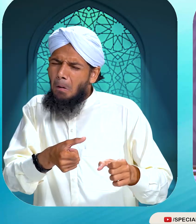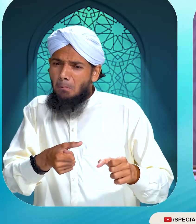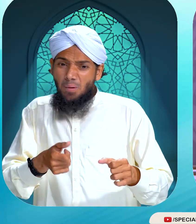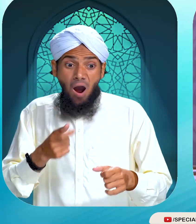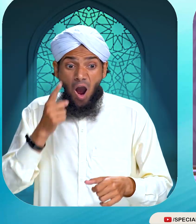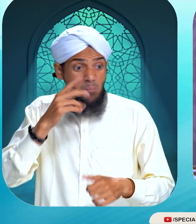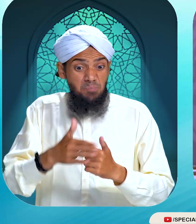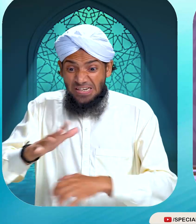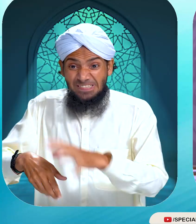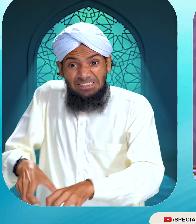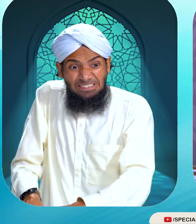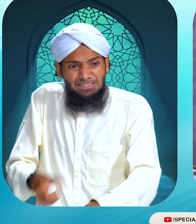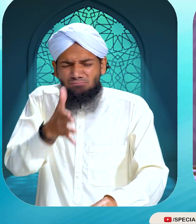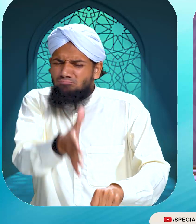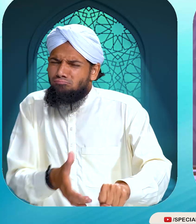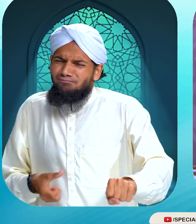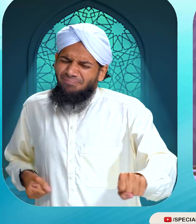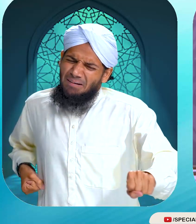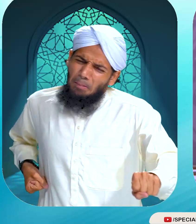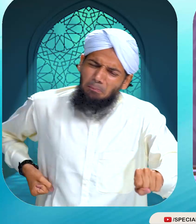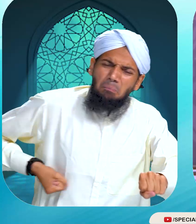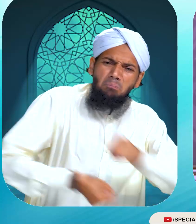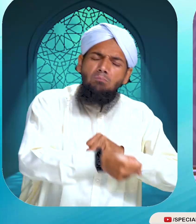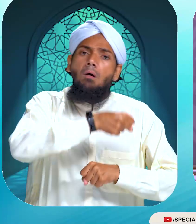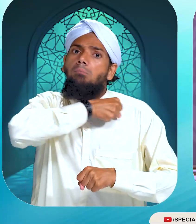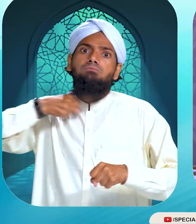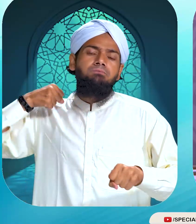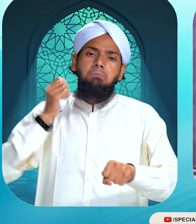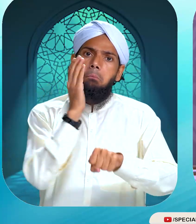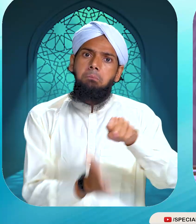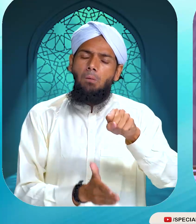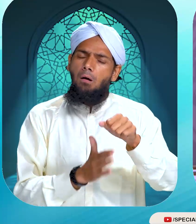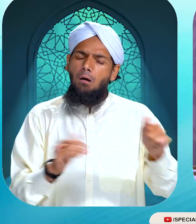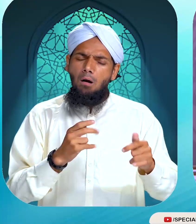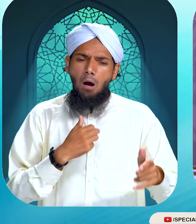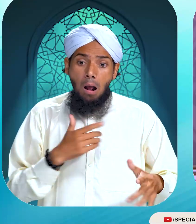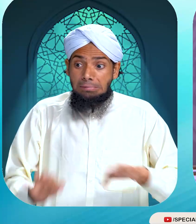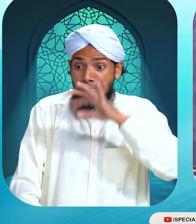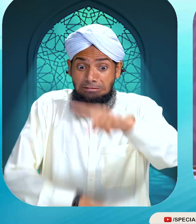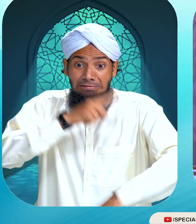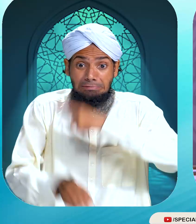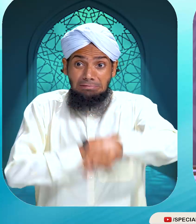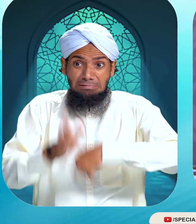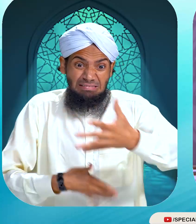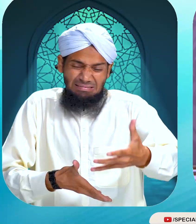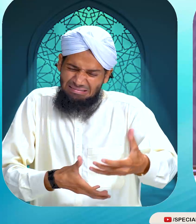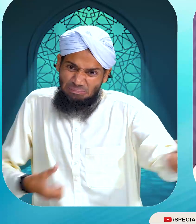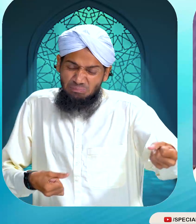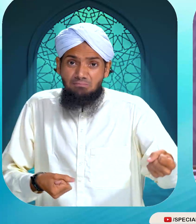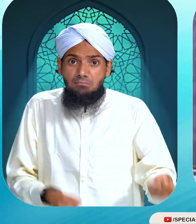پہنچ کر ایک نے پاؤں پکڑے اور ایک نے گردن پر چھوری پھیر دی اور اس کو اسی طرح